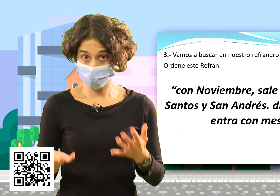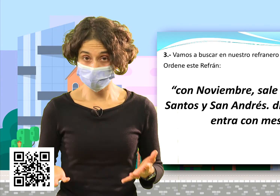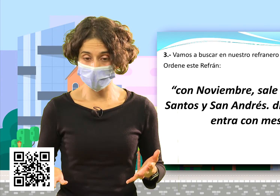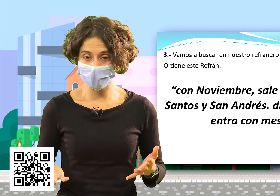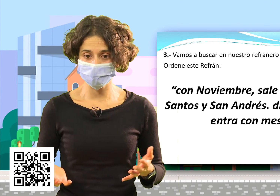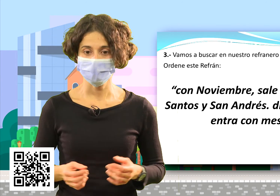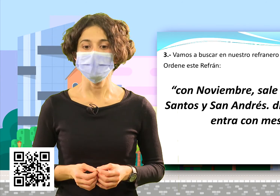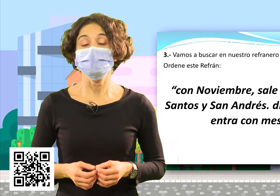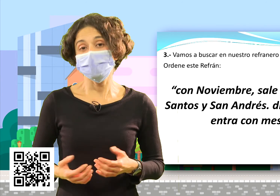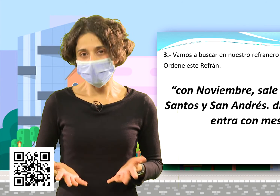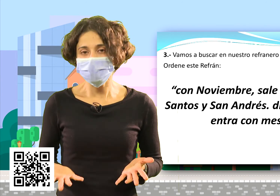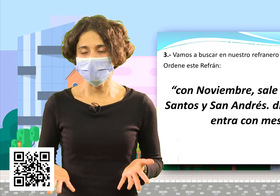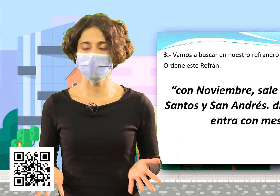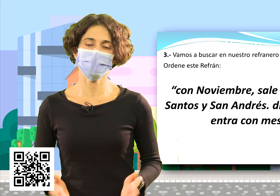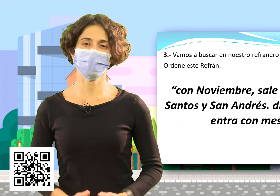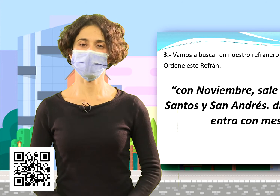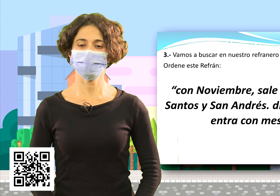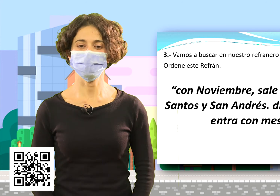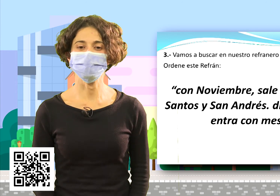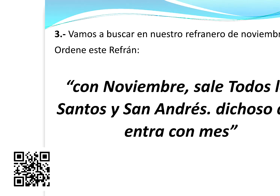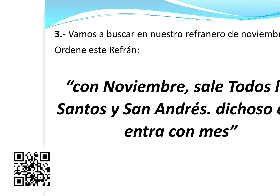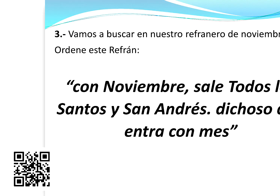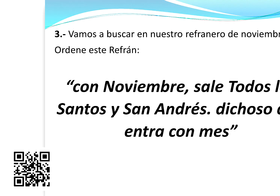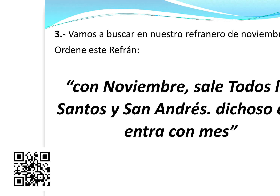hay mayúsculas. Quizá eso les pueda ayudar.